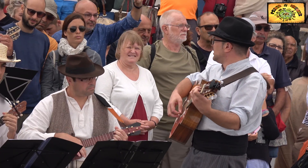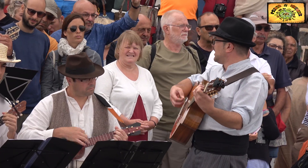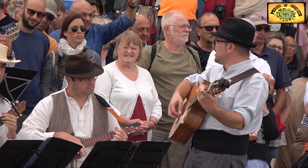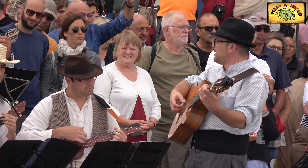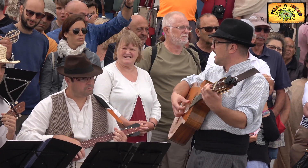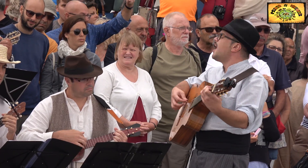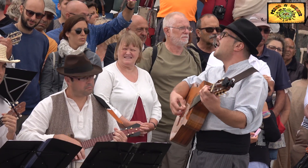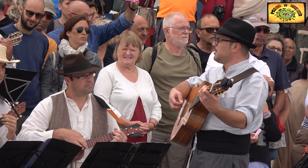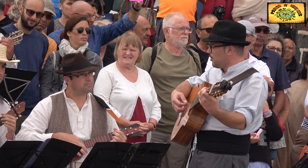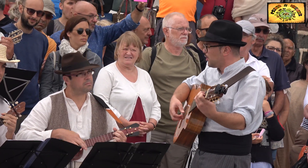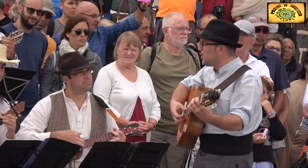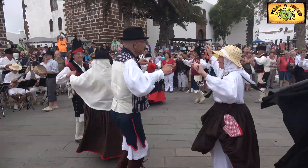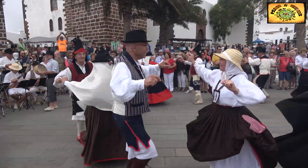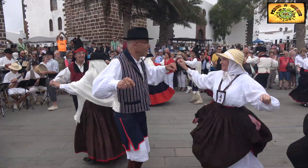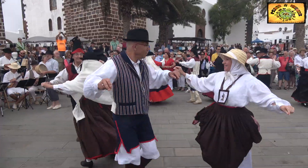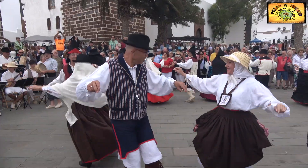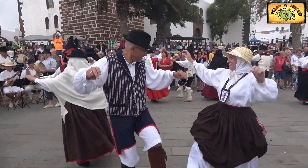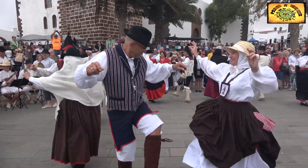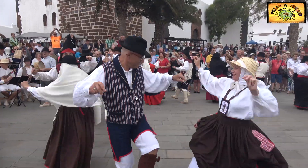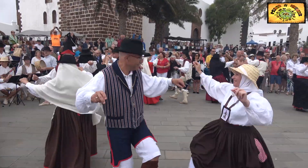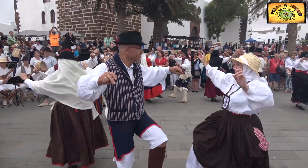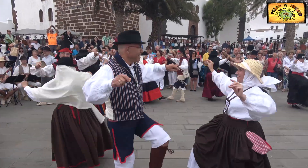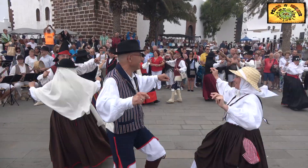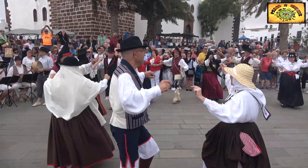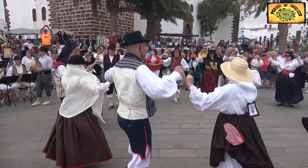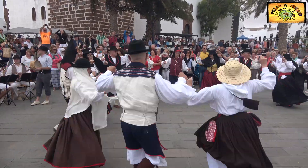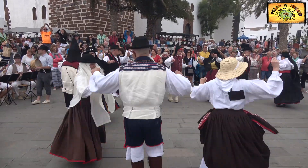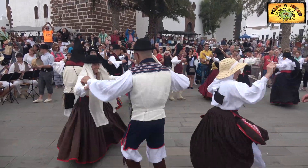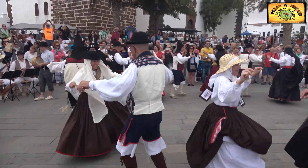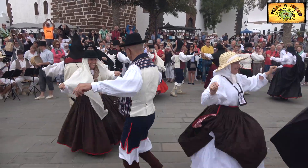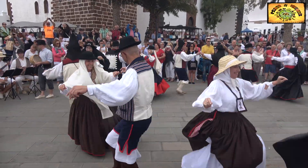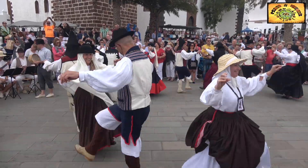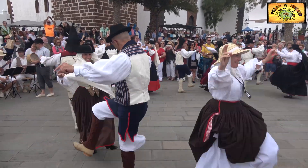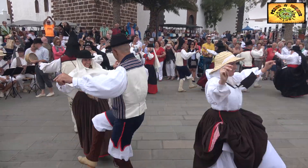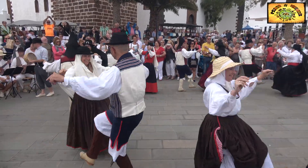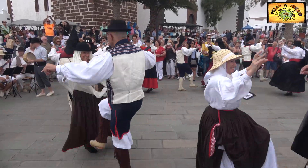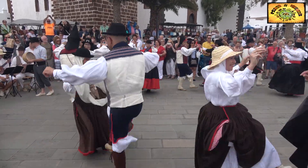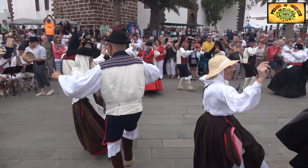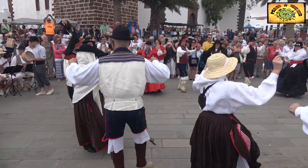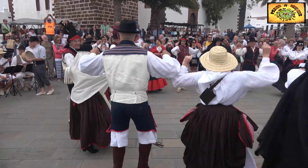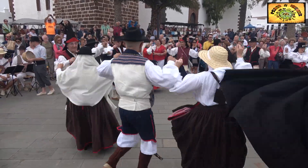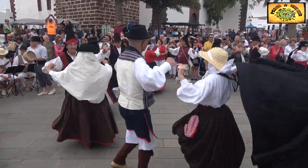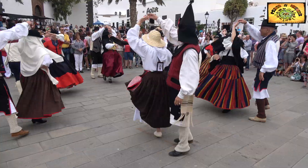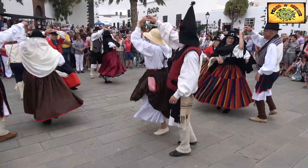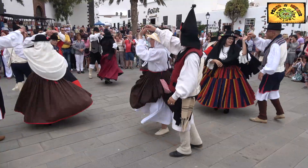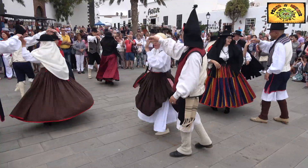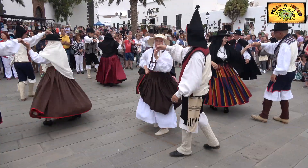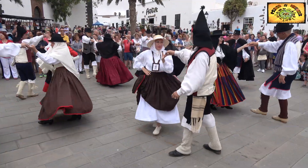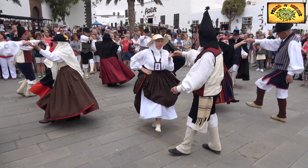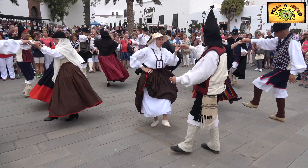muy bonito y es que vimos cómo bailaban bailes tradicionales. Es fue un puntazo, pero vamos, espectacular. Porque no solo por los bailes, sino porque se vestían.